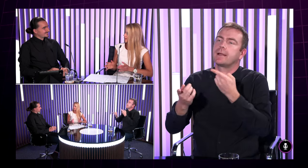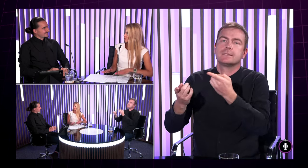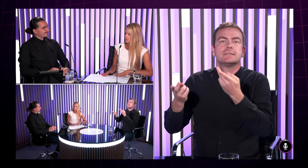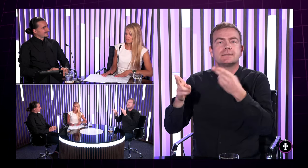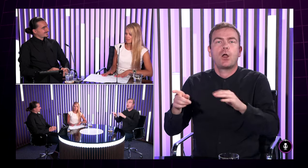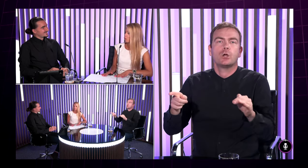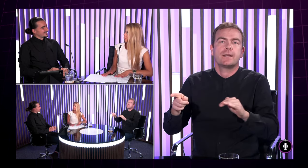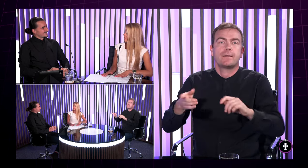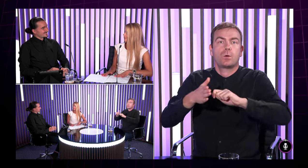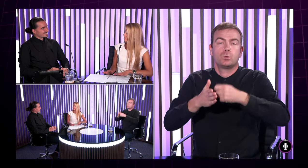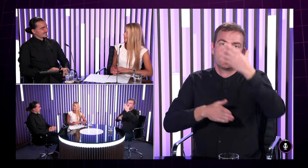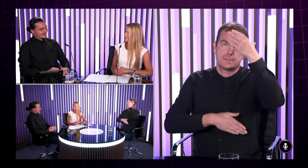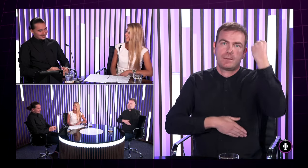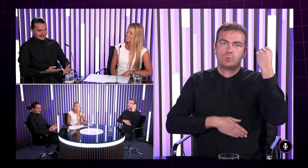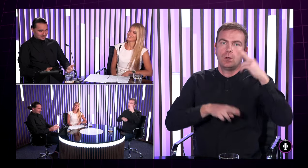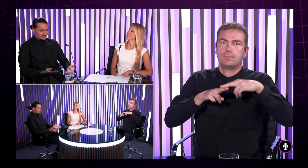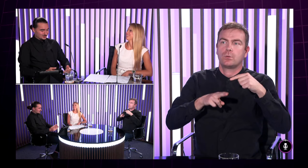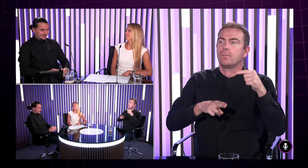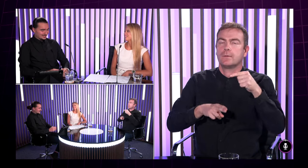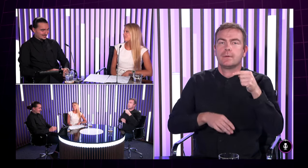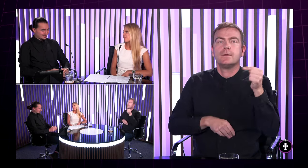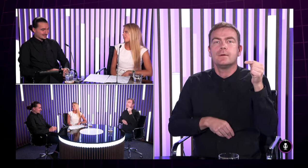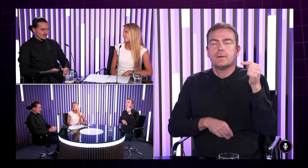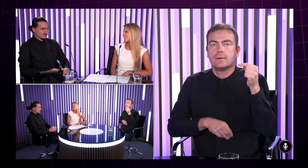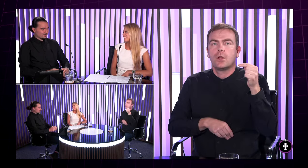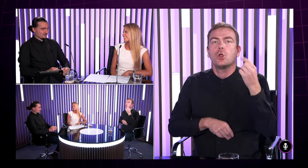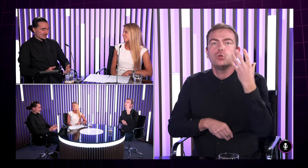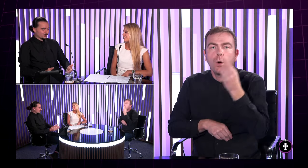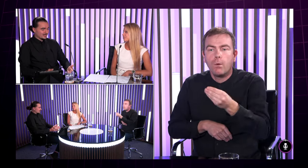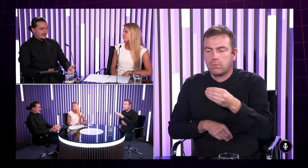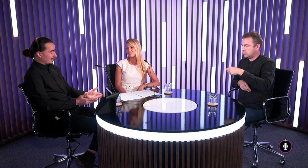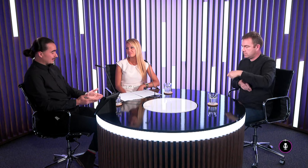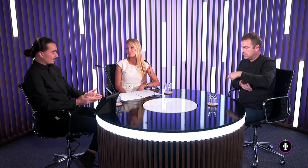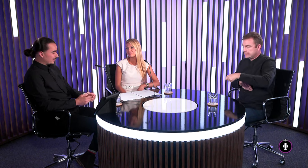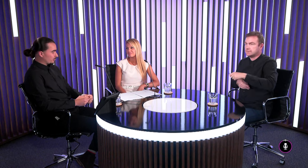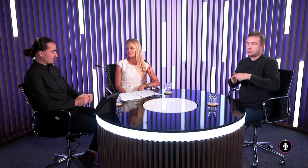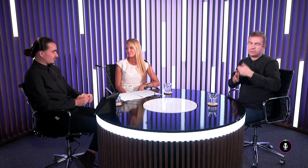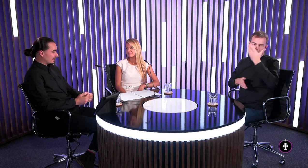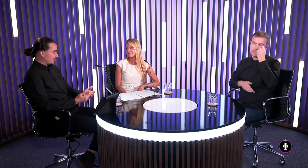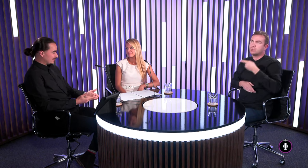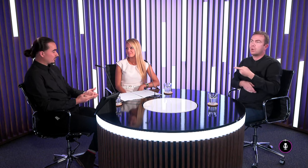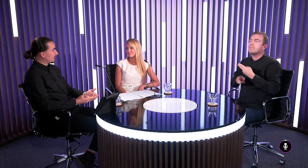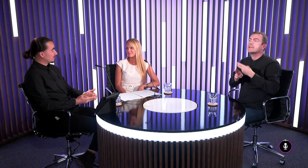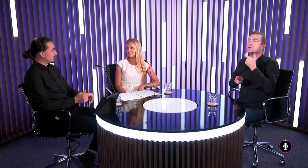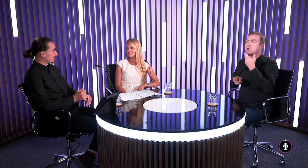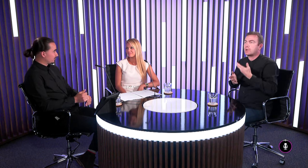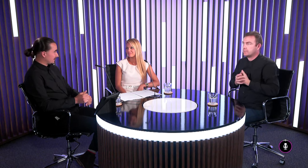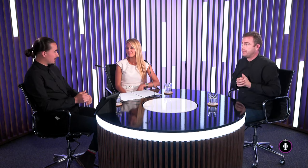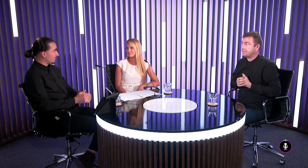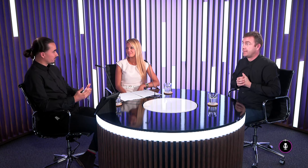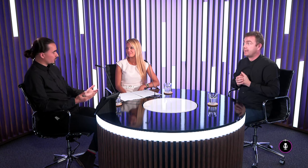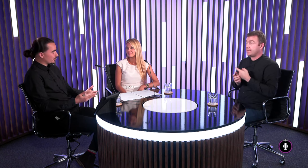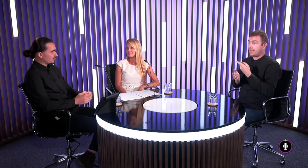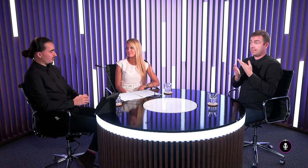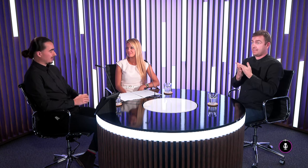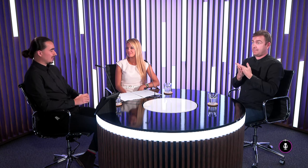tak ako ste klopali na dvere Jasné akože toto sú také tiež zaujímavé príhody napríklad u nás doma keby ste dole nám chteli zazvoniť